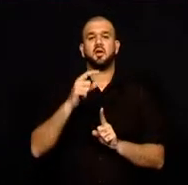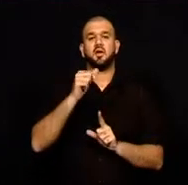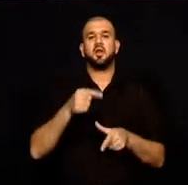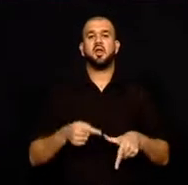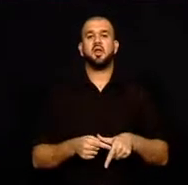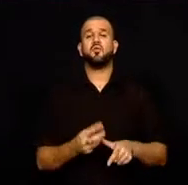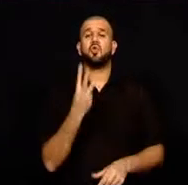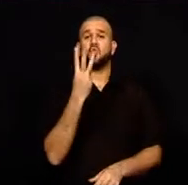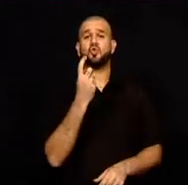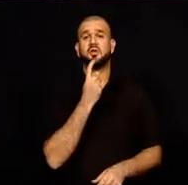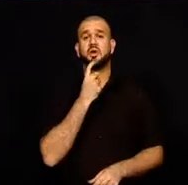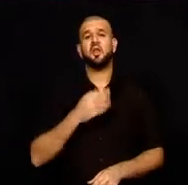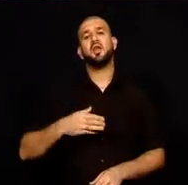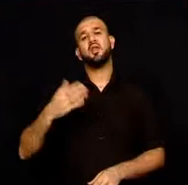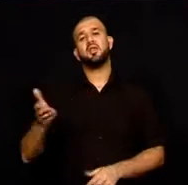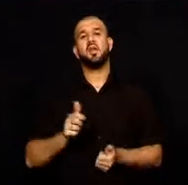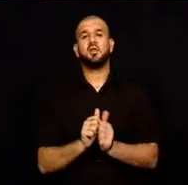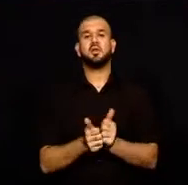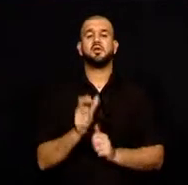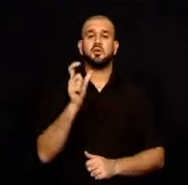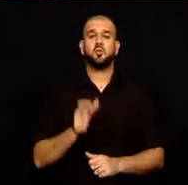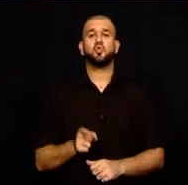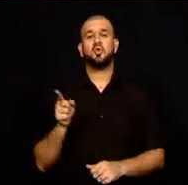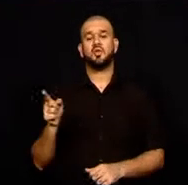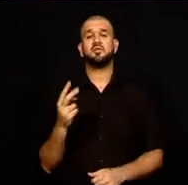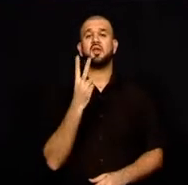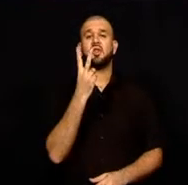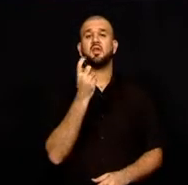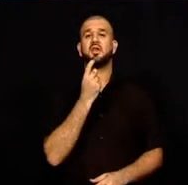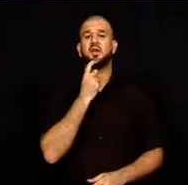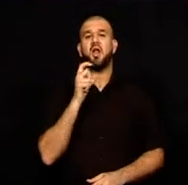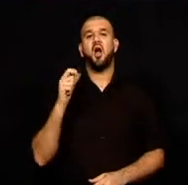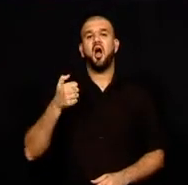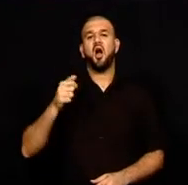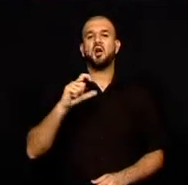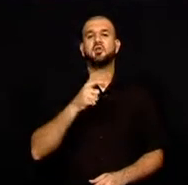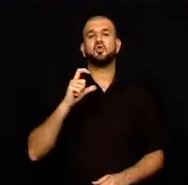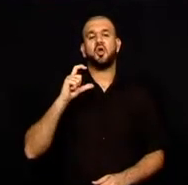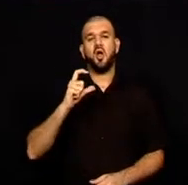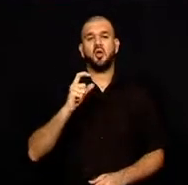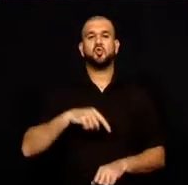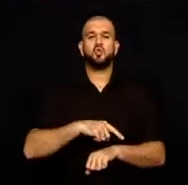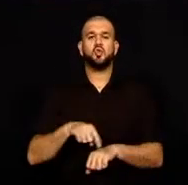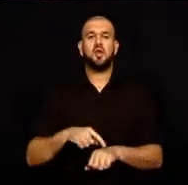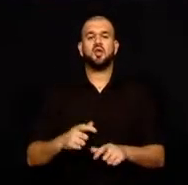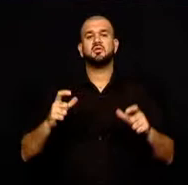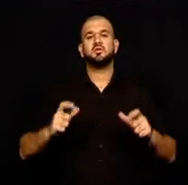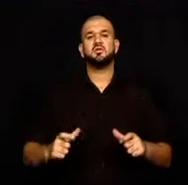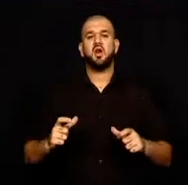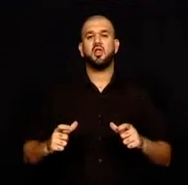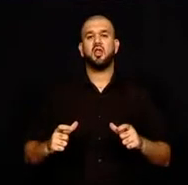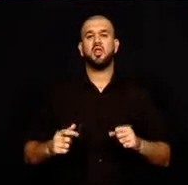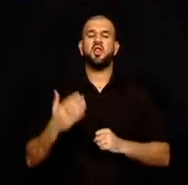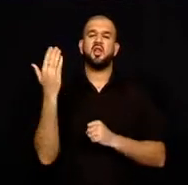Kurulu Melis Redif'in 3 yıl, diğer sporcuların ise 2 yıl 6'şer ay